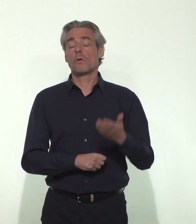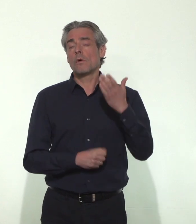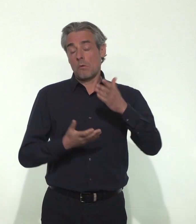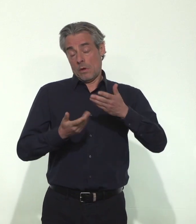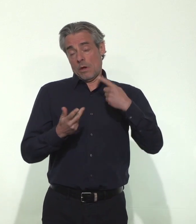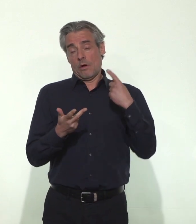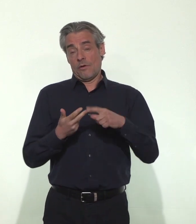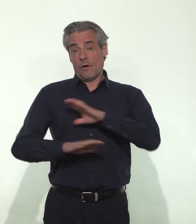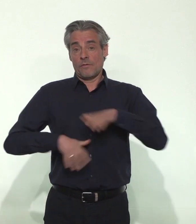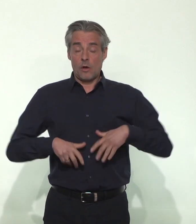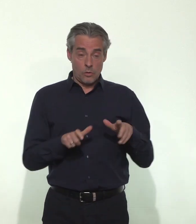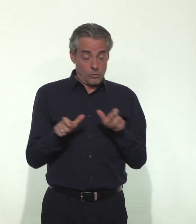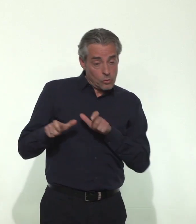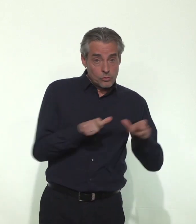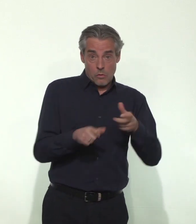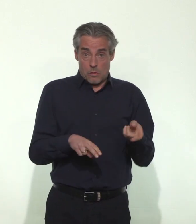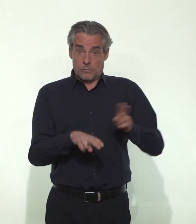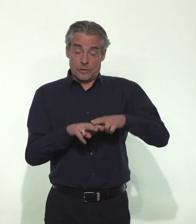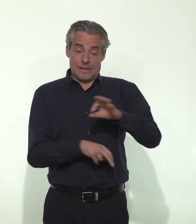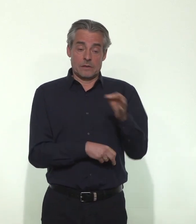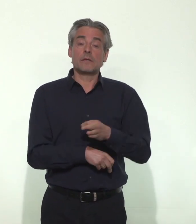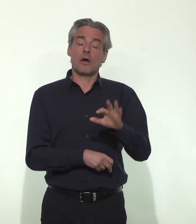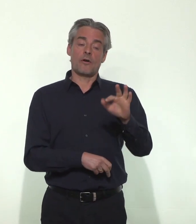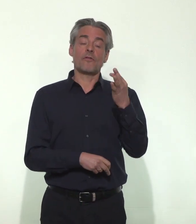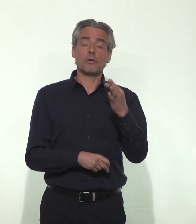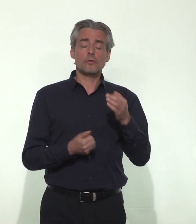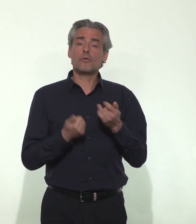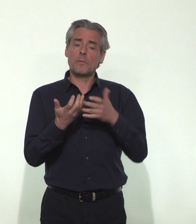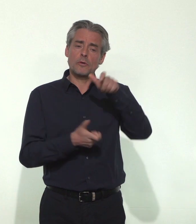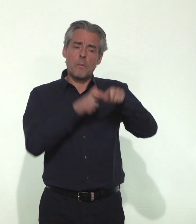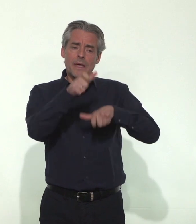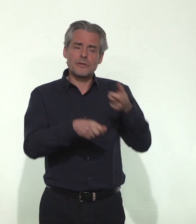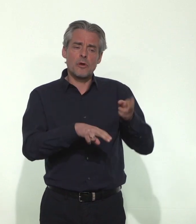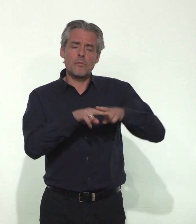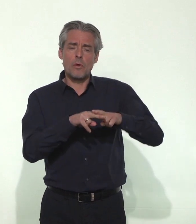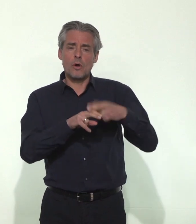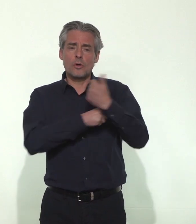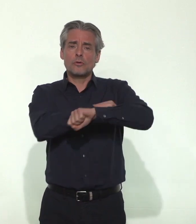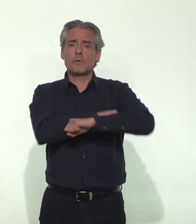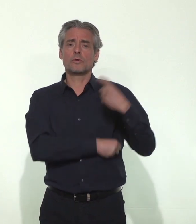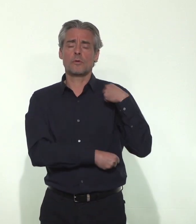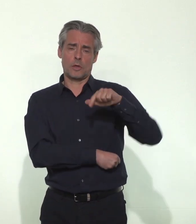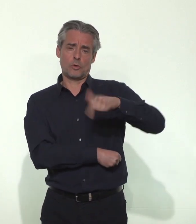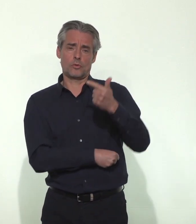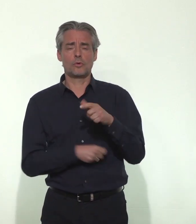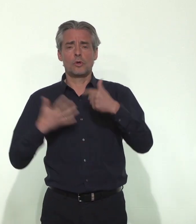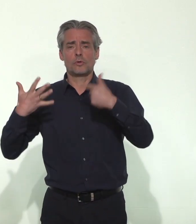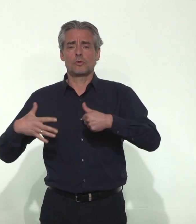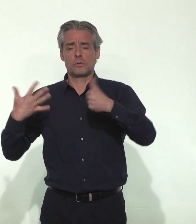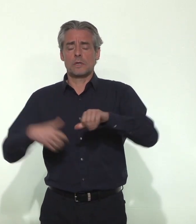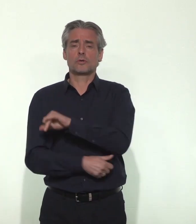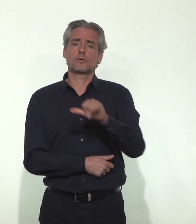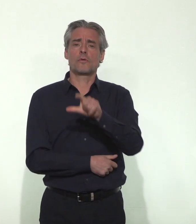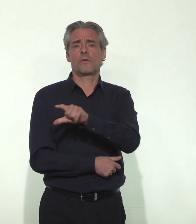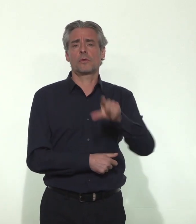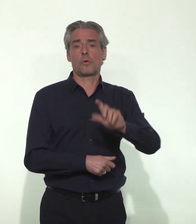surveillons enfin la mortalité. A l'échelon national, le nombre observé de décès sur la semaine 12 du 16 au 22 mars